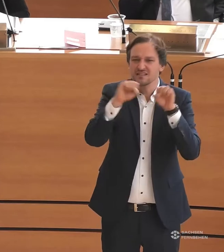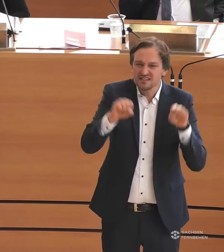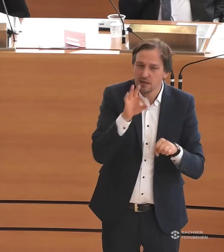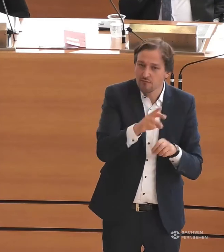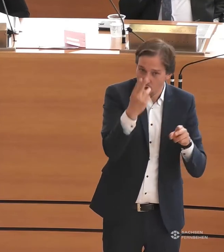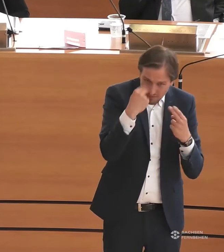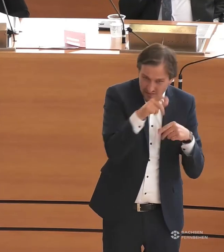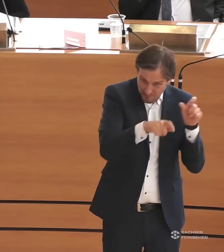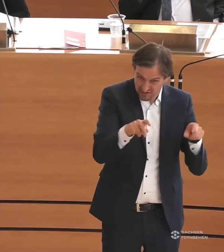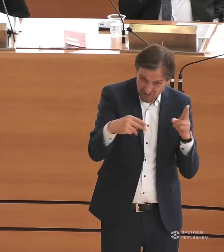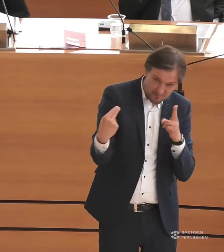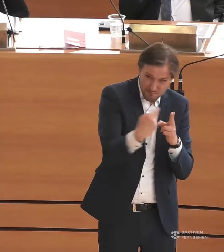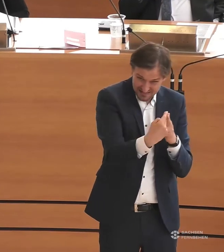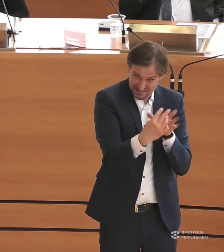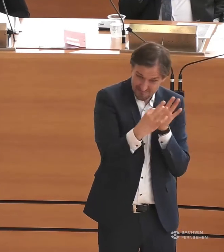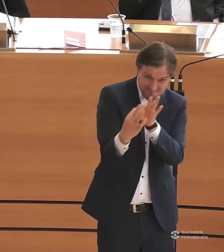benötigen?